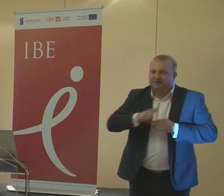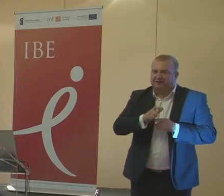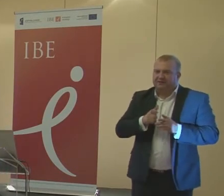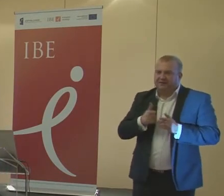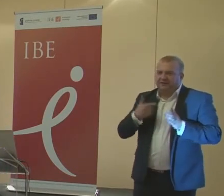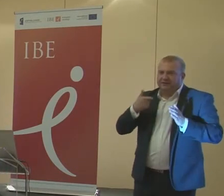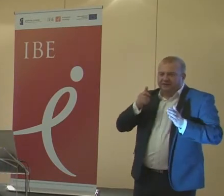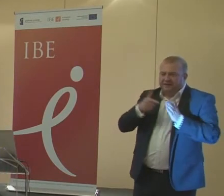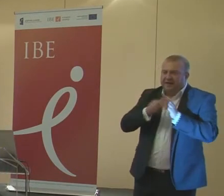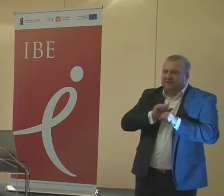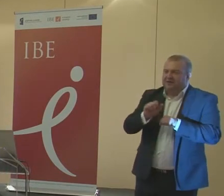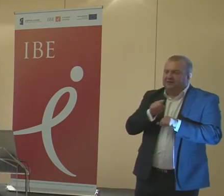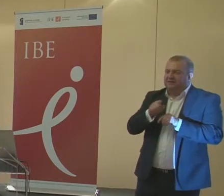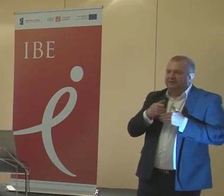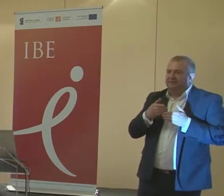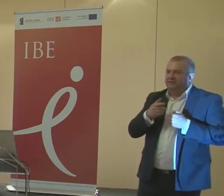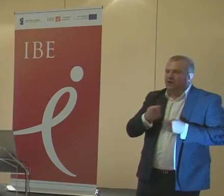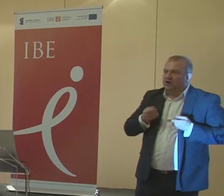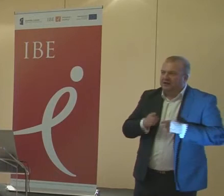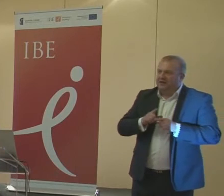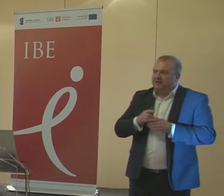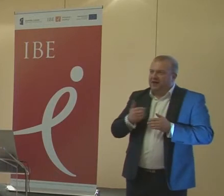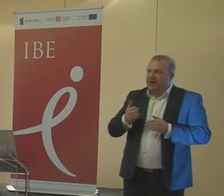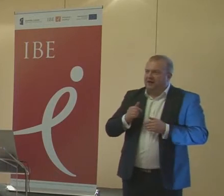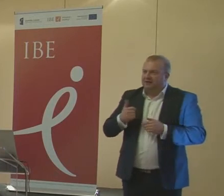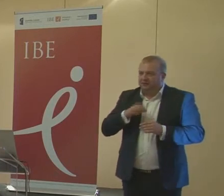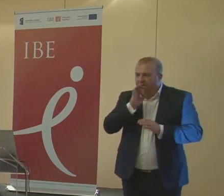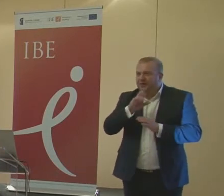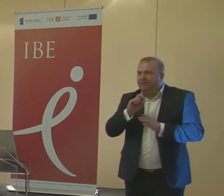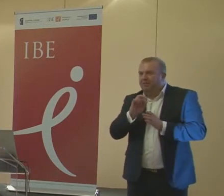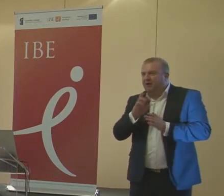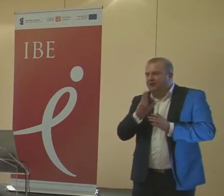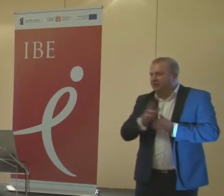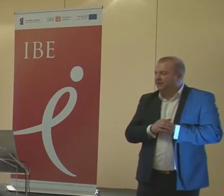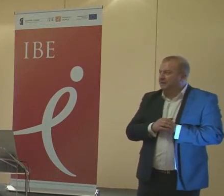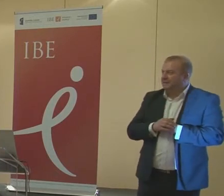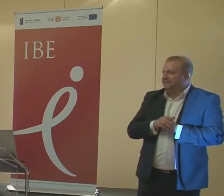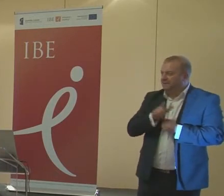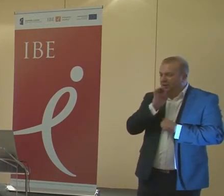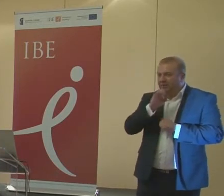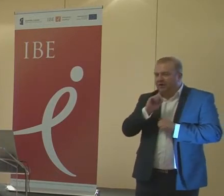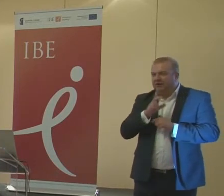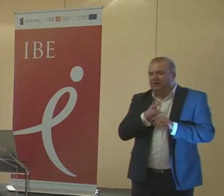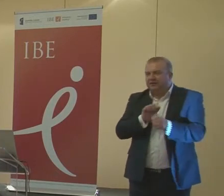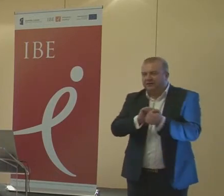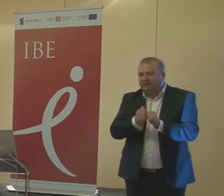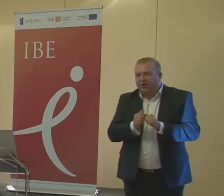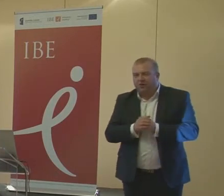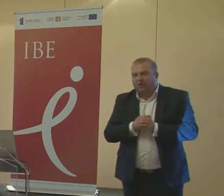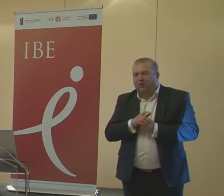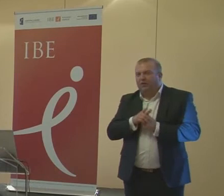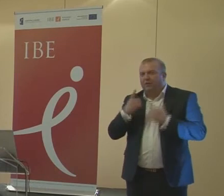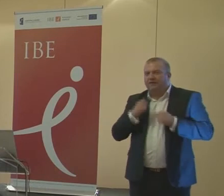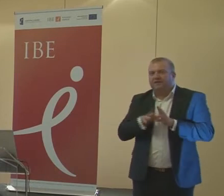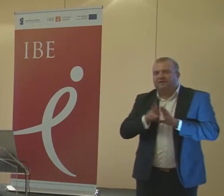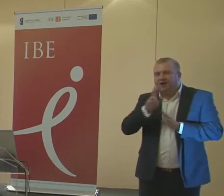zajęć i lekcji otwartych i prezentacja naszych dobrych praktyk. Jak wiemy, na pewno te dobre praktyki są obecne